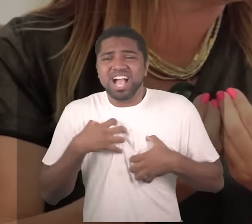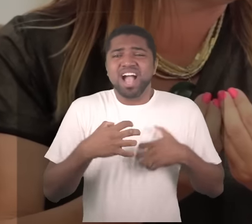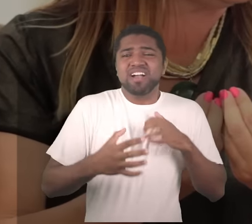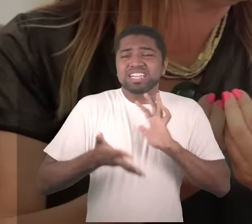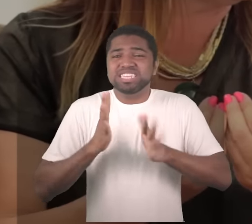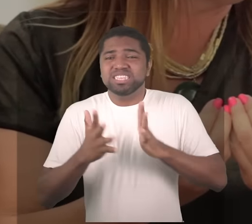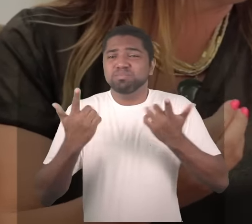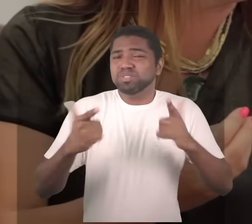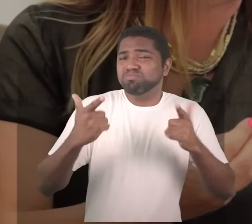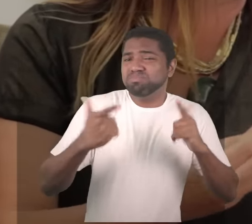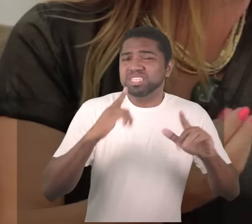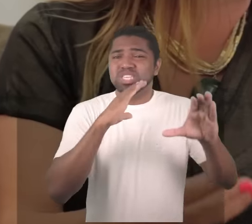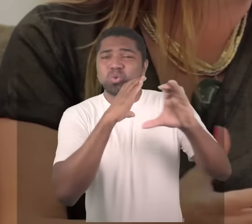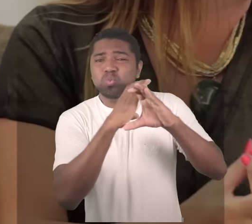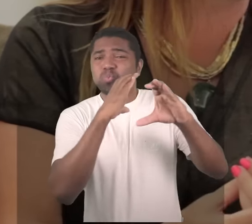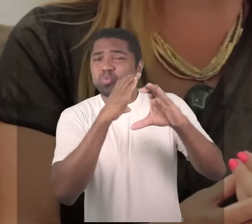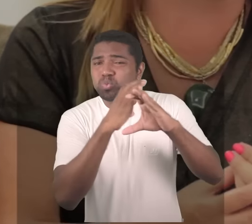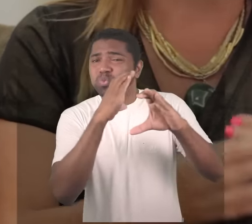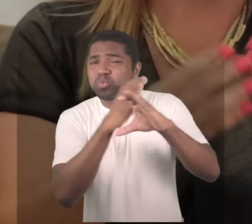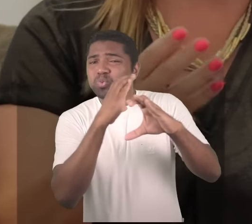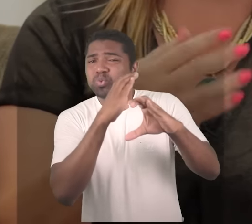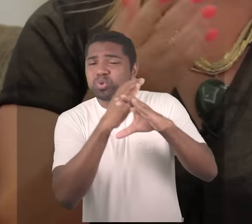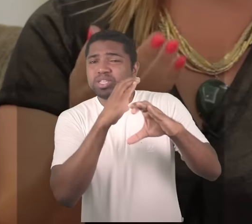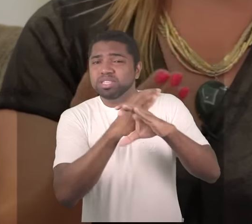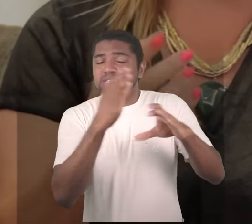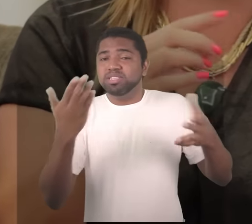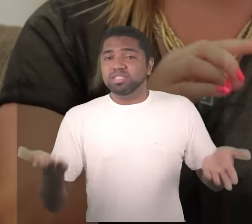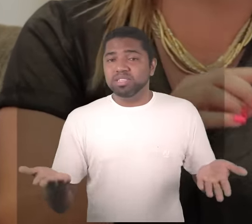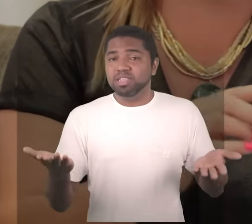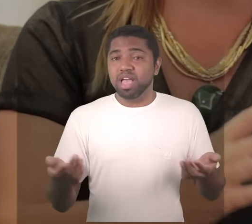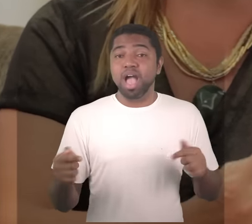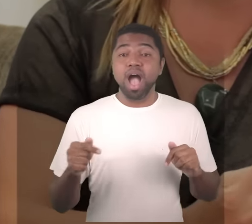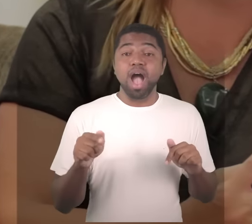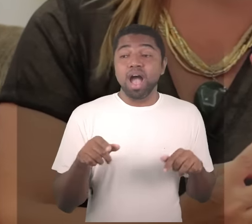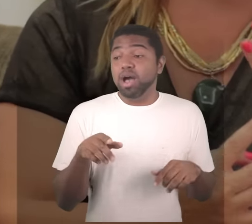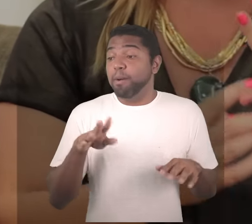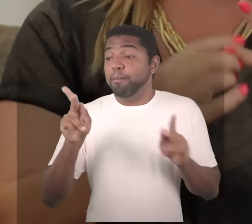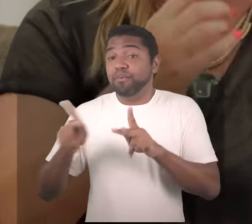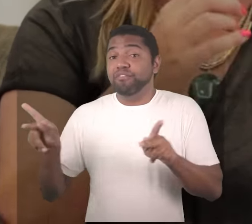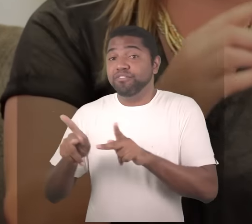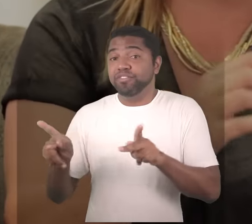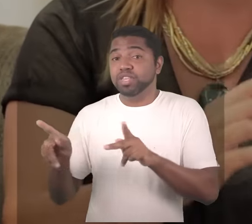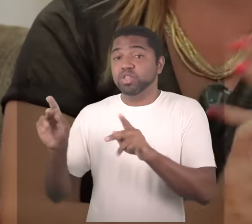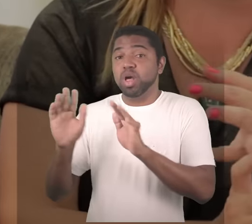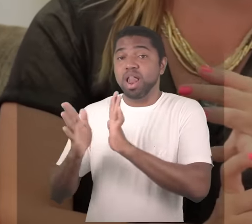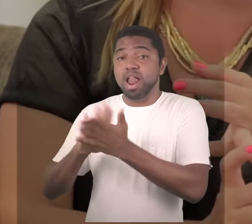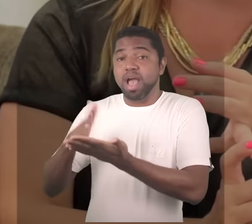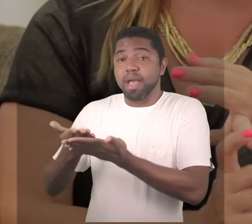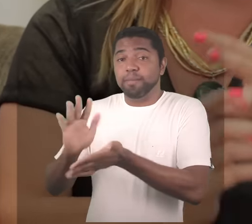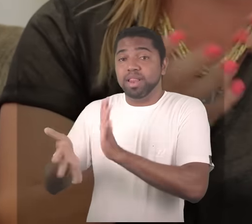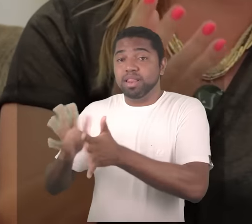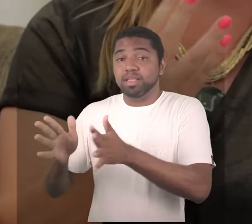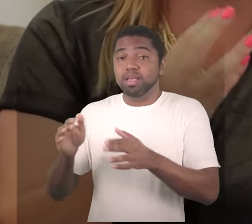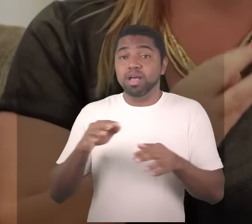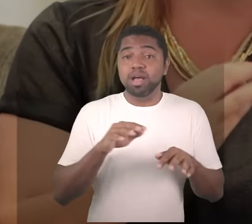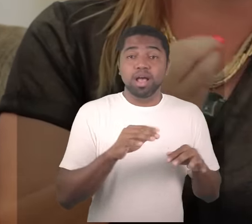você tem porque não consegue comunicar aí eles querem gente morar com os professores querem ficar na escola o dia inteiro porque tem essa